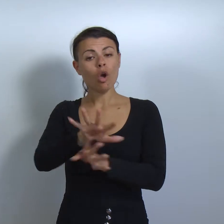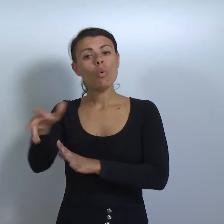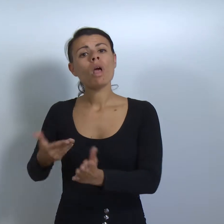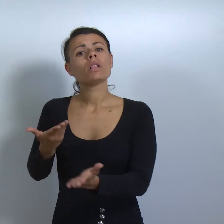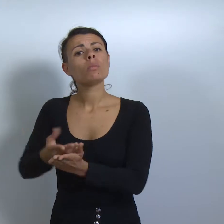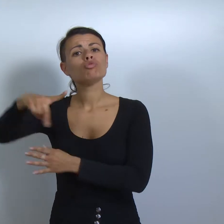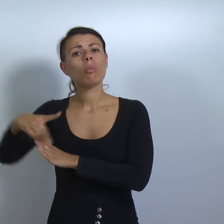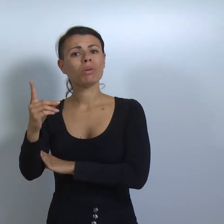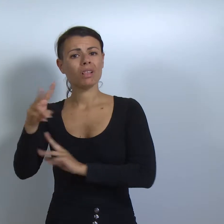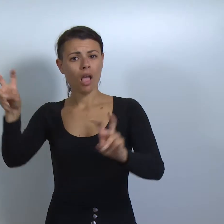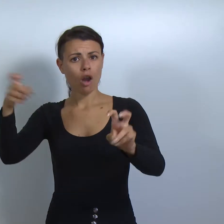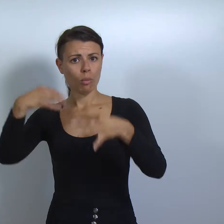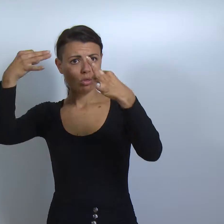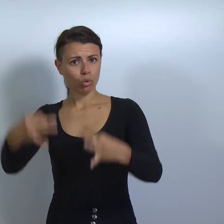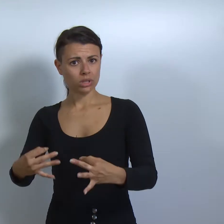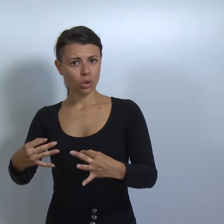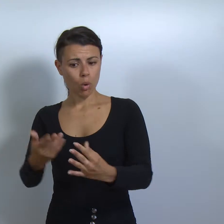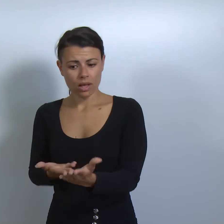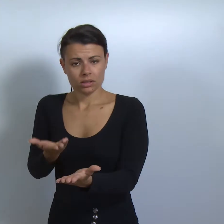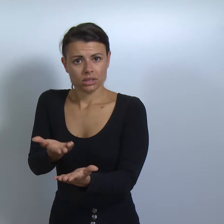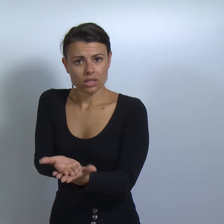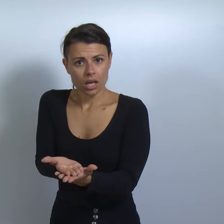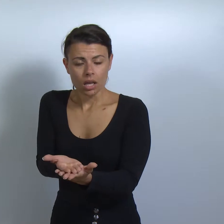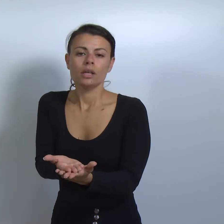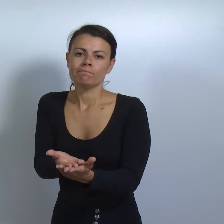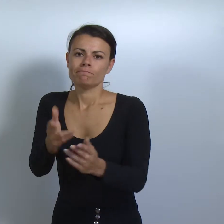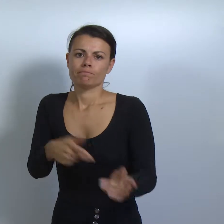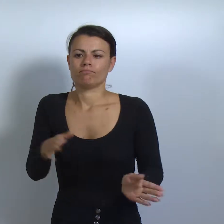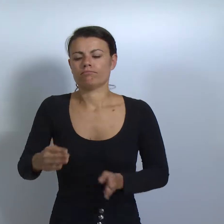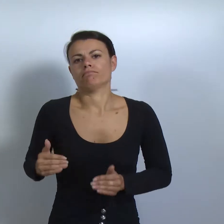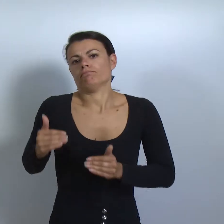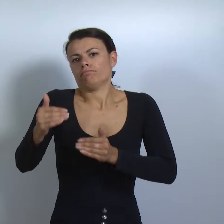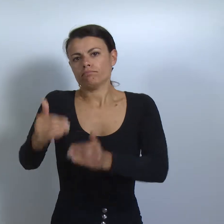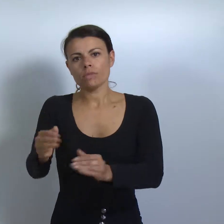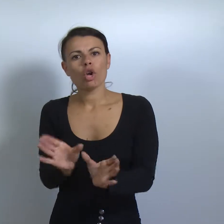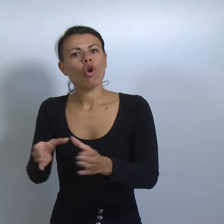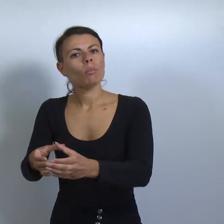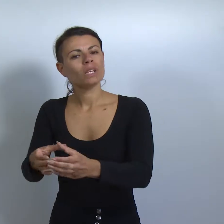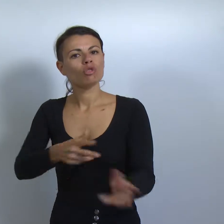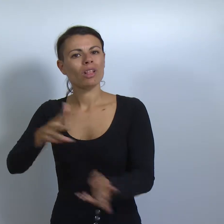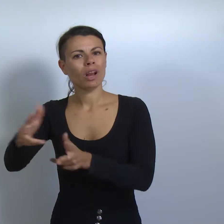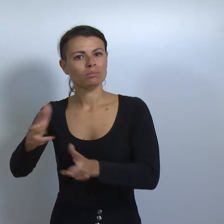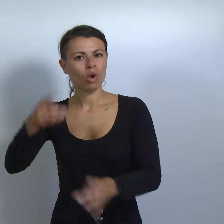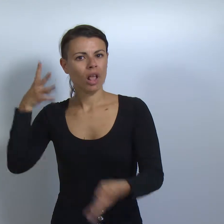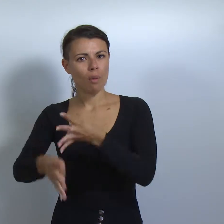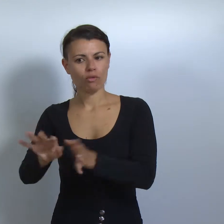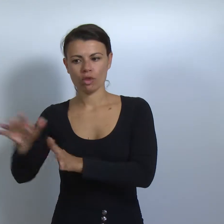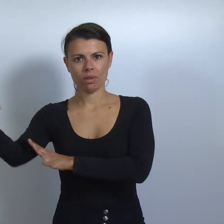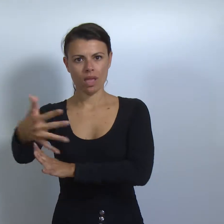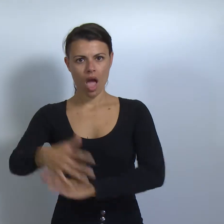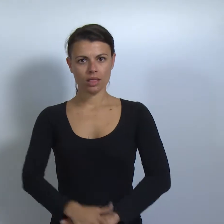sempre riferita alla sicurezza, è stata rinviata in Commissione Trasporti per ulteriori approfondimenti.